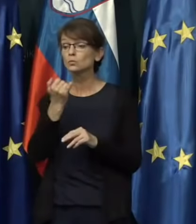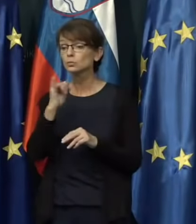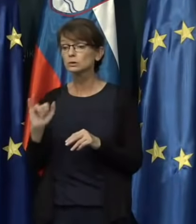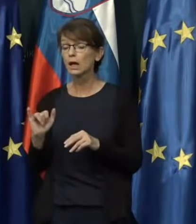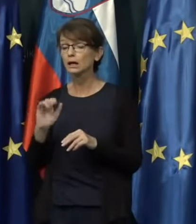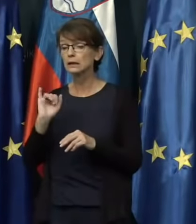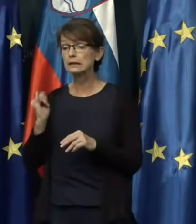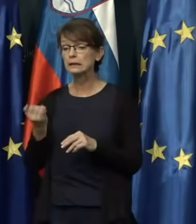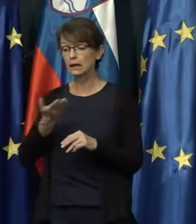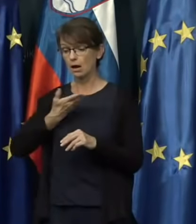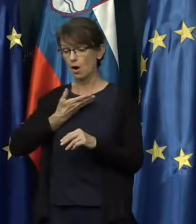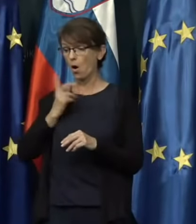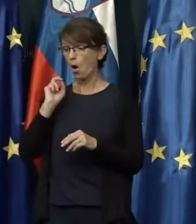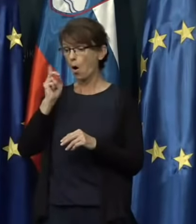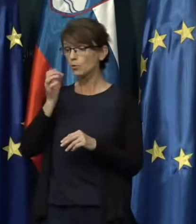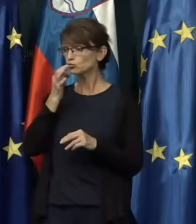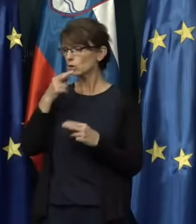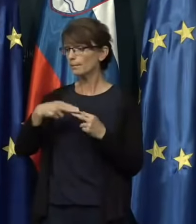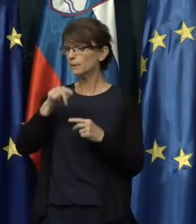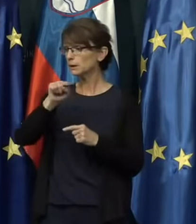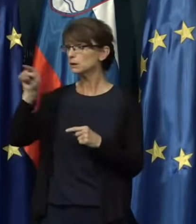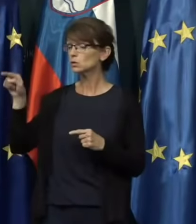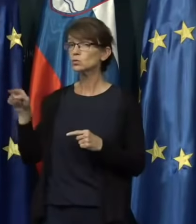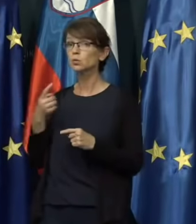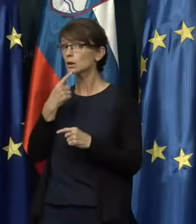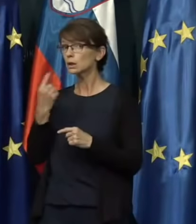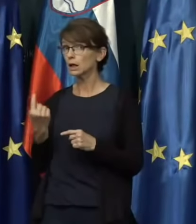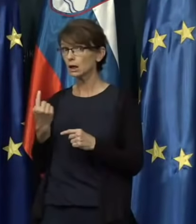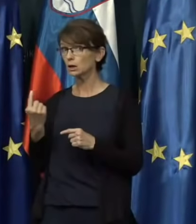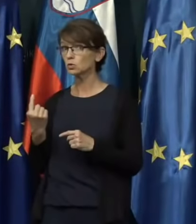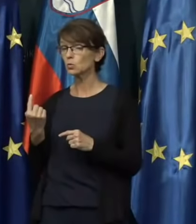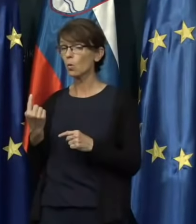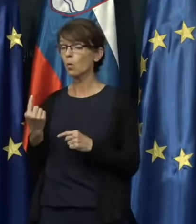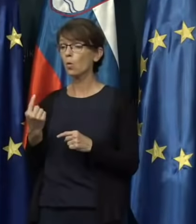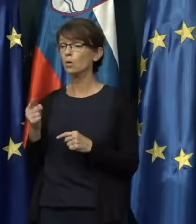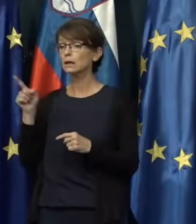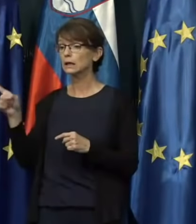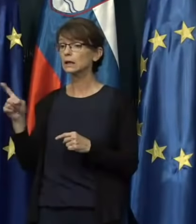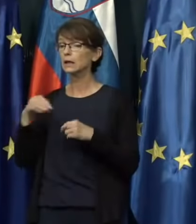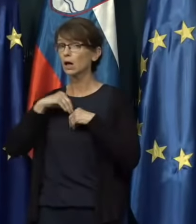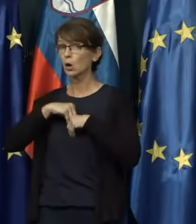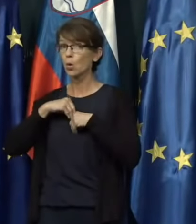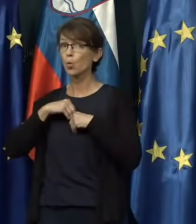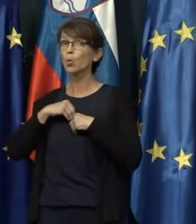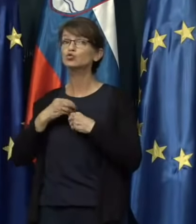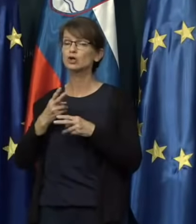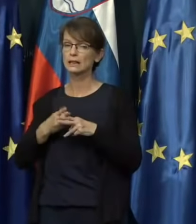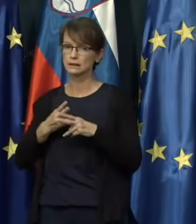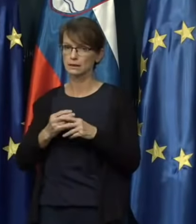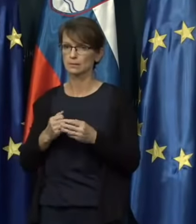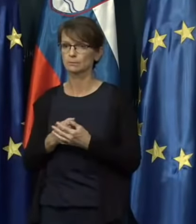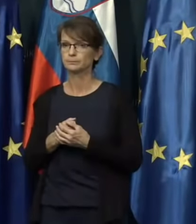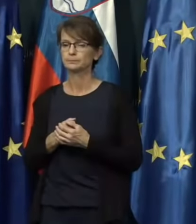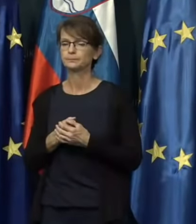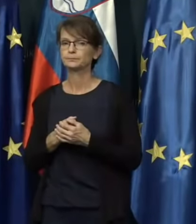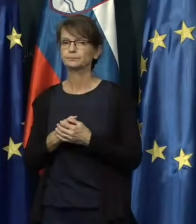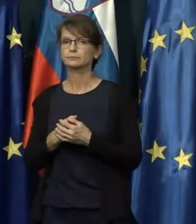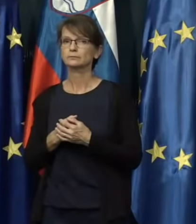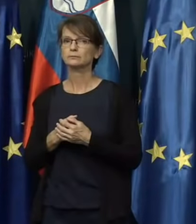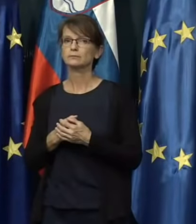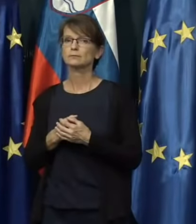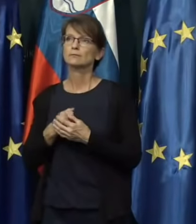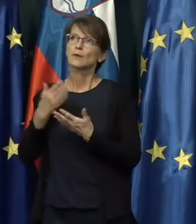opozorjen, če je v njegovej bližini nekdo, ki je kužen, ki je vkužen. Predvsem pa